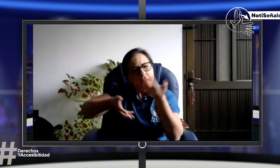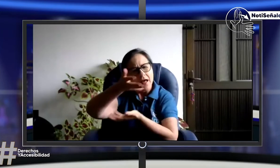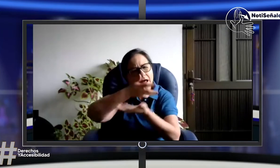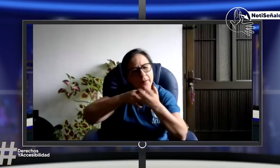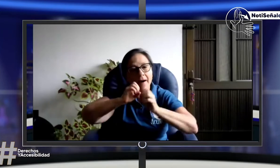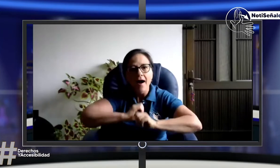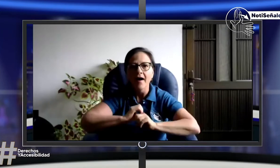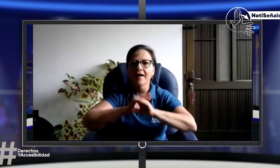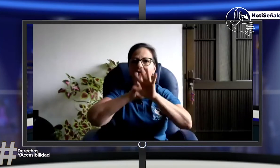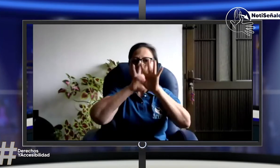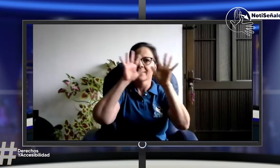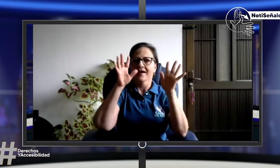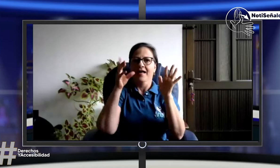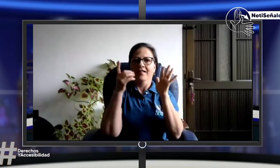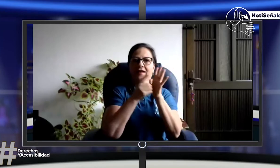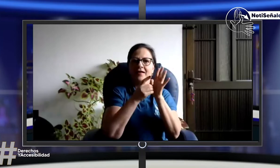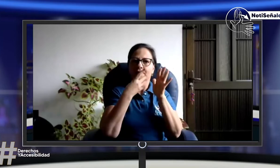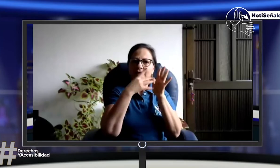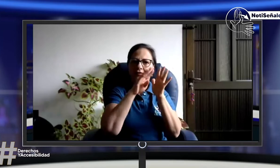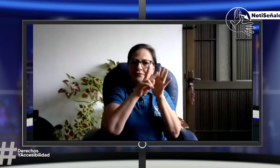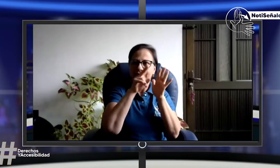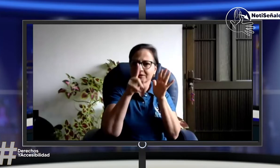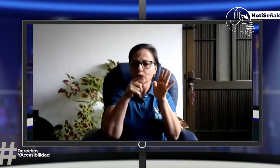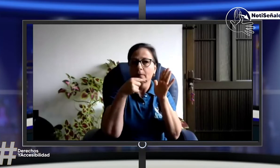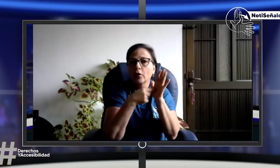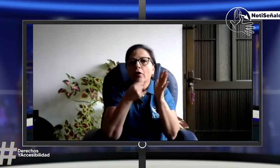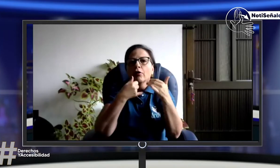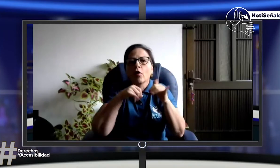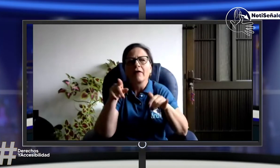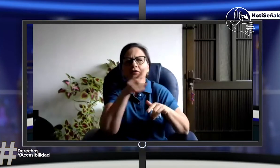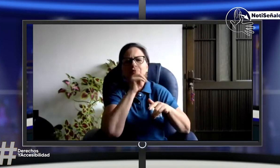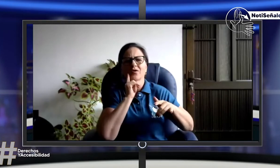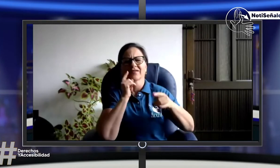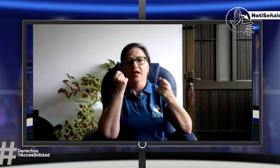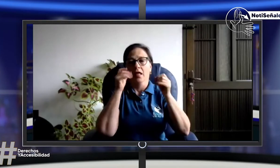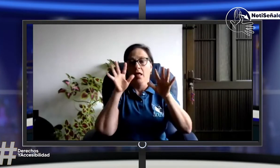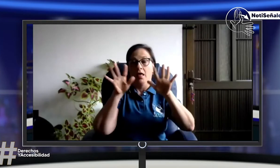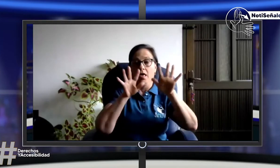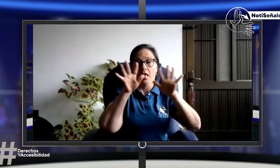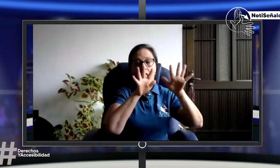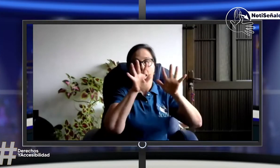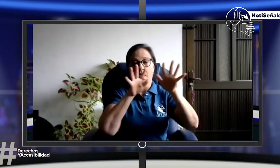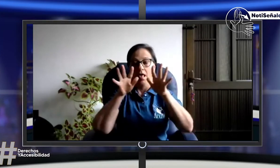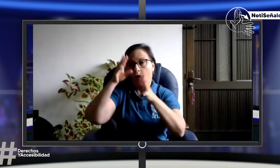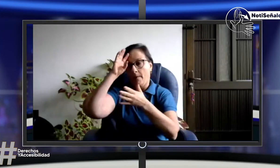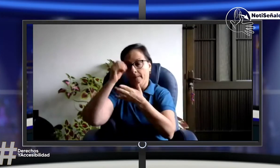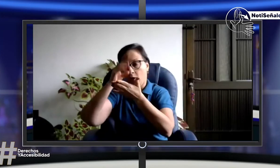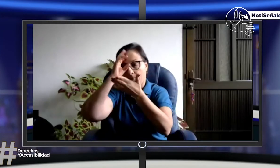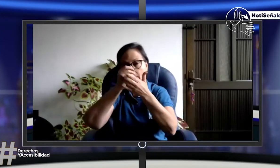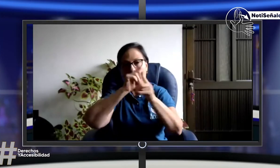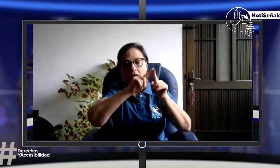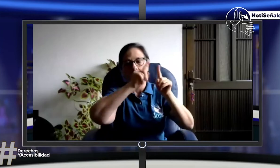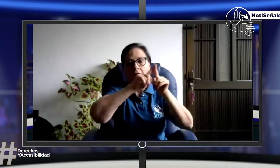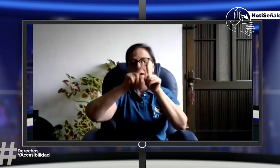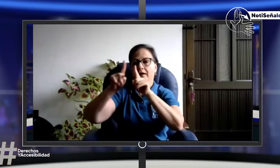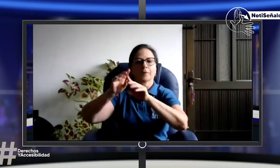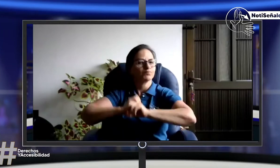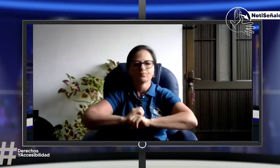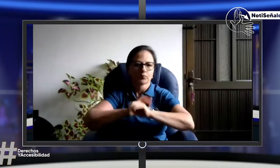¿cómo se soluciona? Sentarnos a conversar. Sentándonos a conversar frente al decreto 1421 para esclarecer